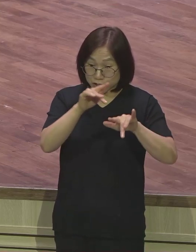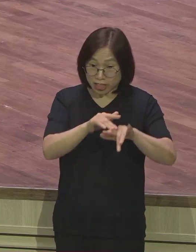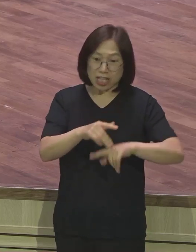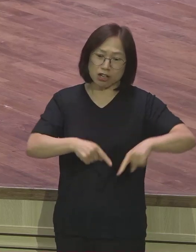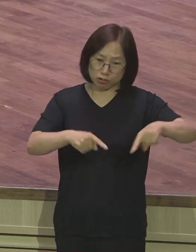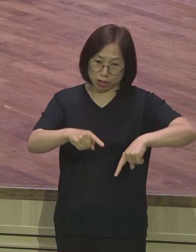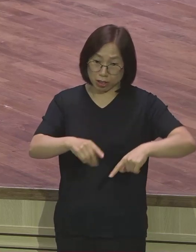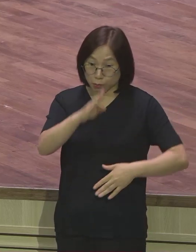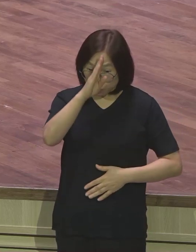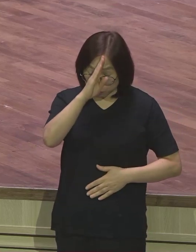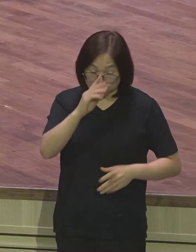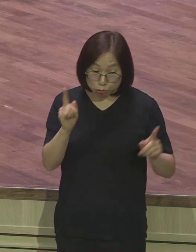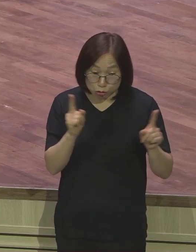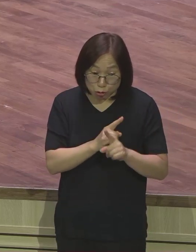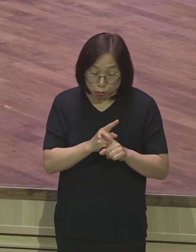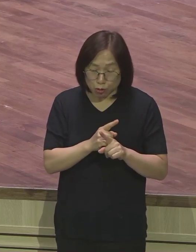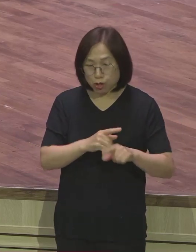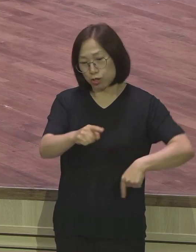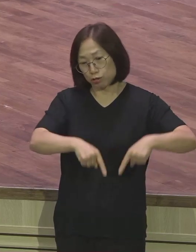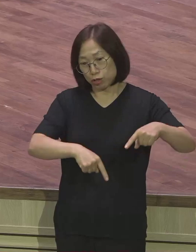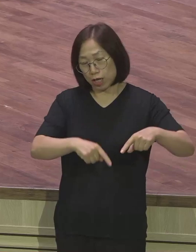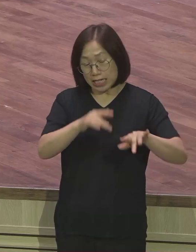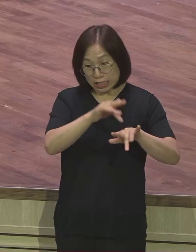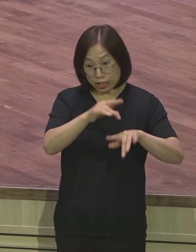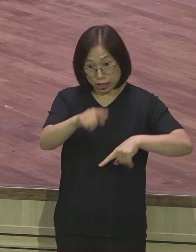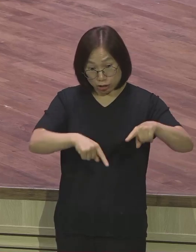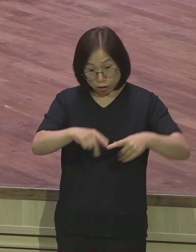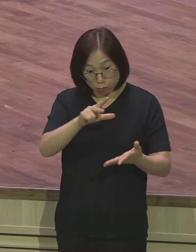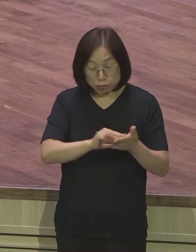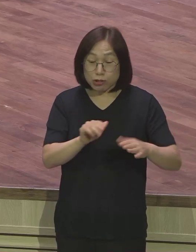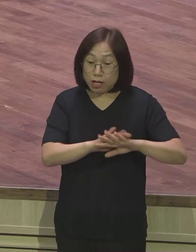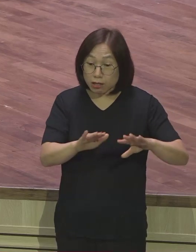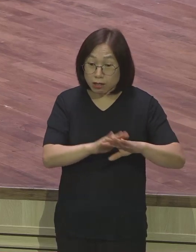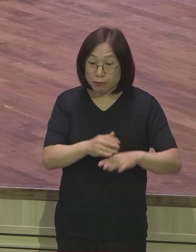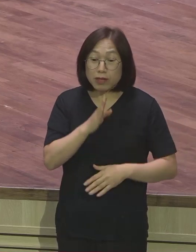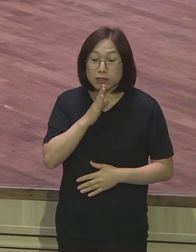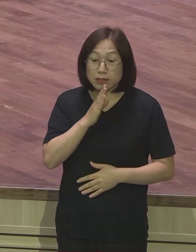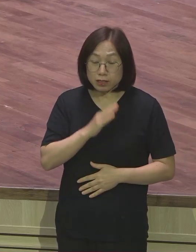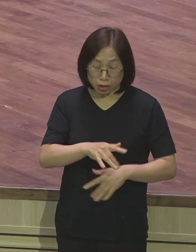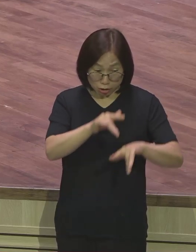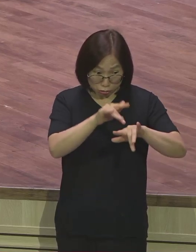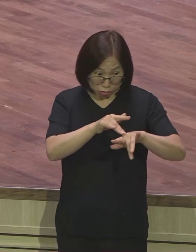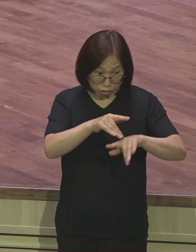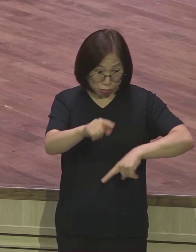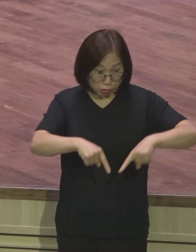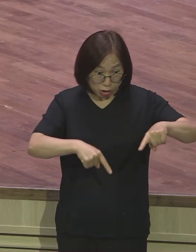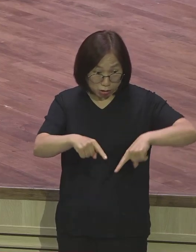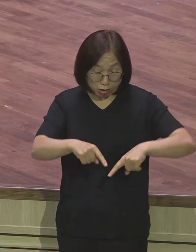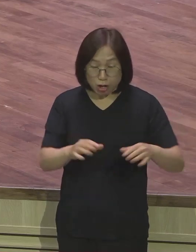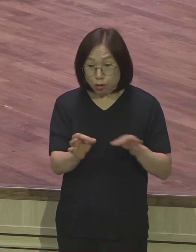귀신이 역사하니까 문제도 해결되고 귀신이 역사하니까 경제도 열립니다.